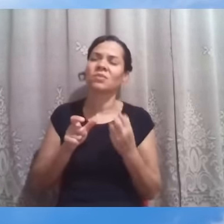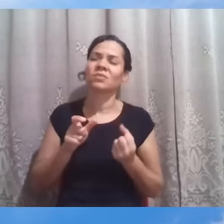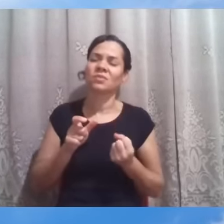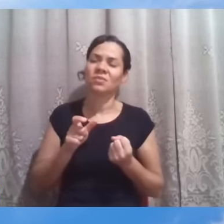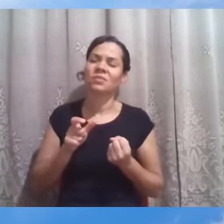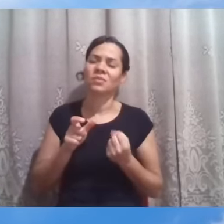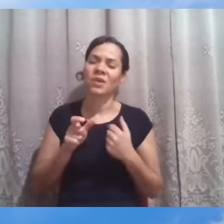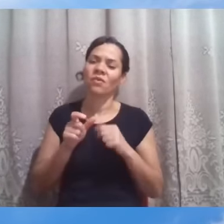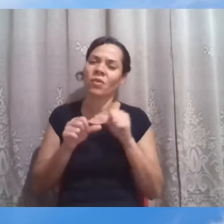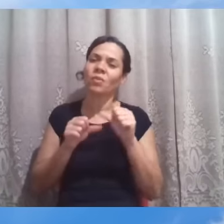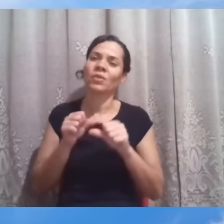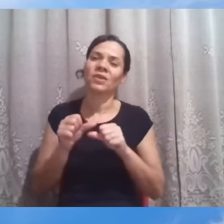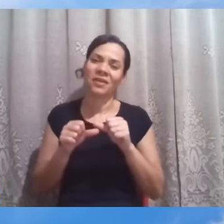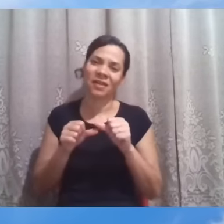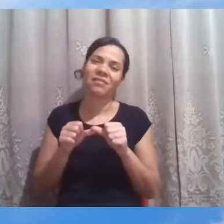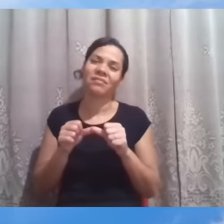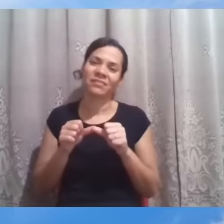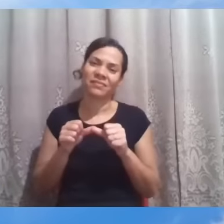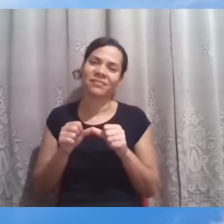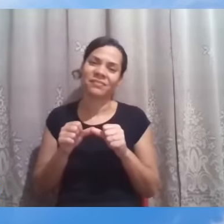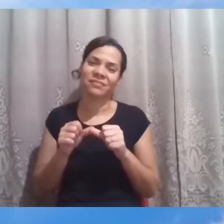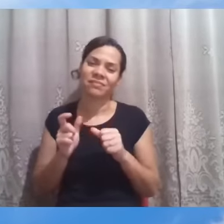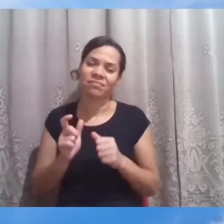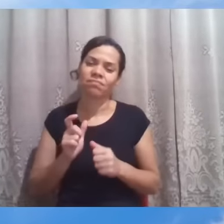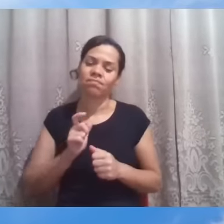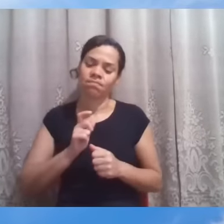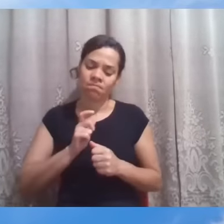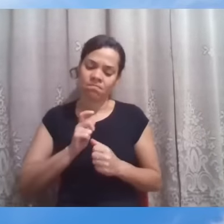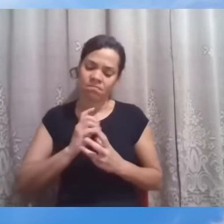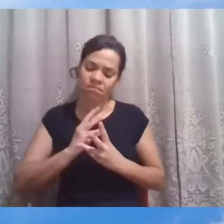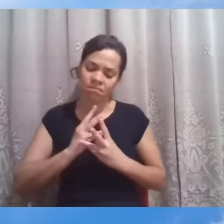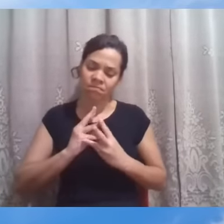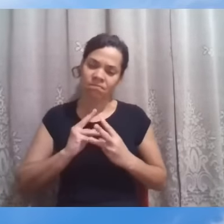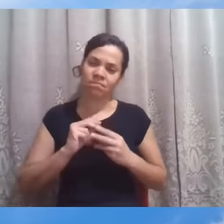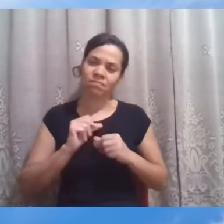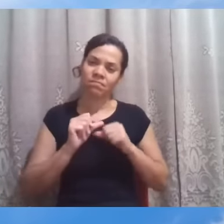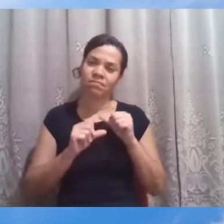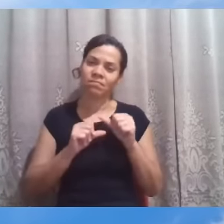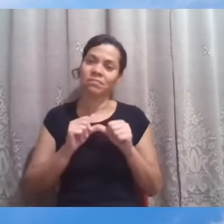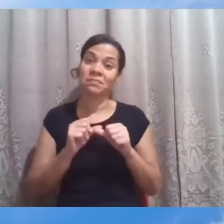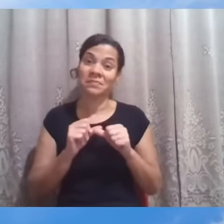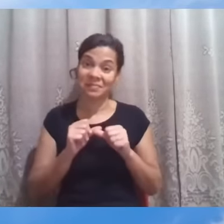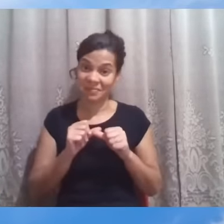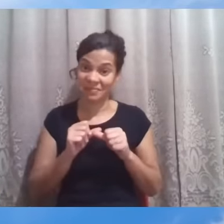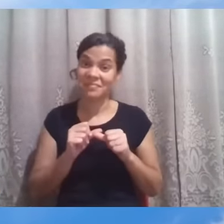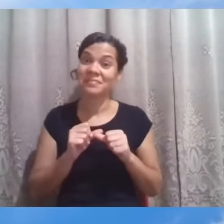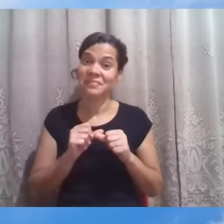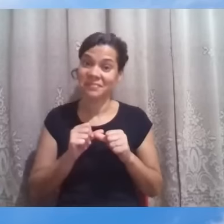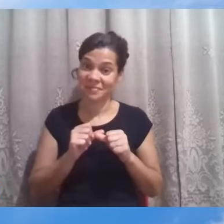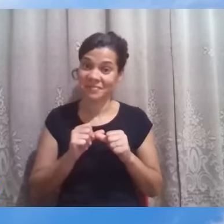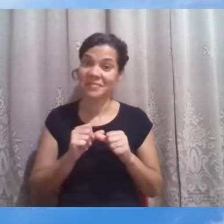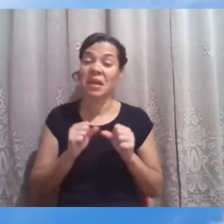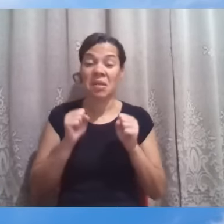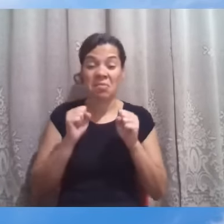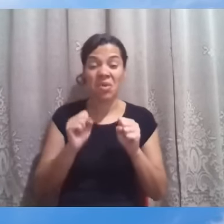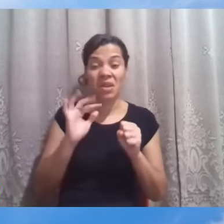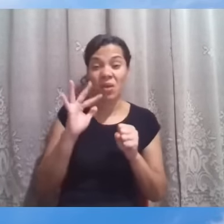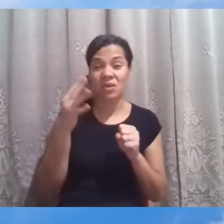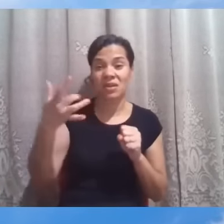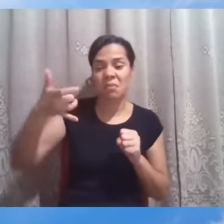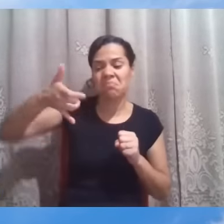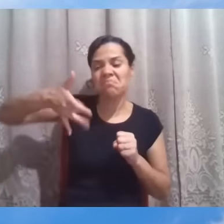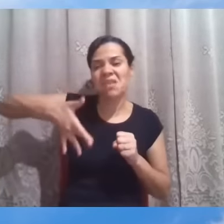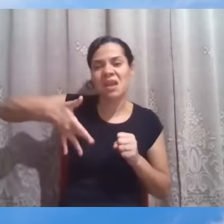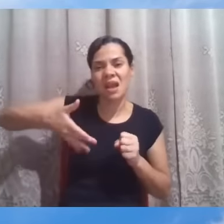dos pães, da mesa dos filhos. Que sejam migalhas o que recebemos, para nós,